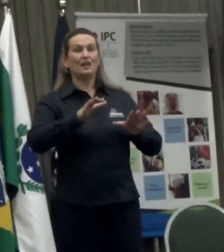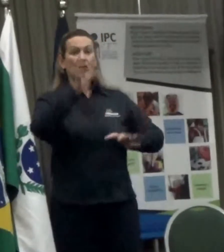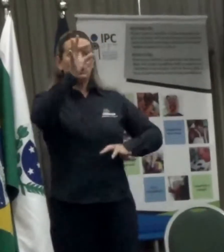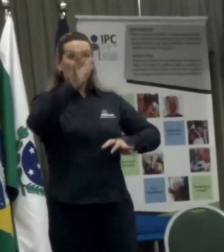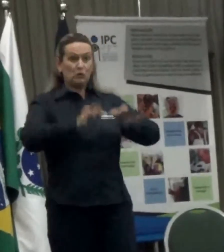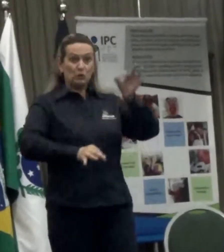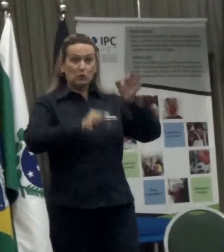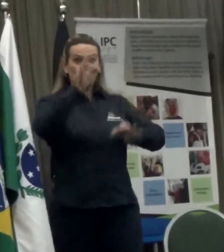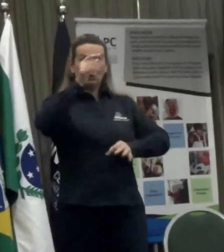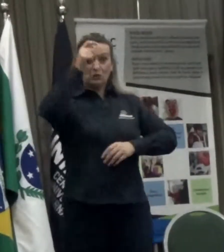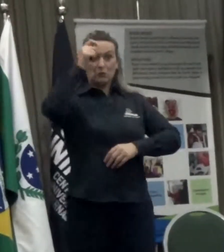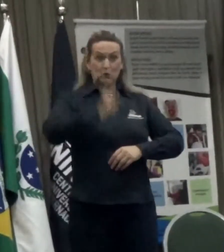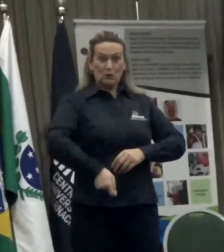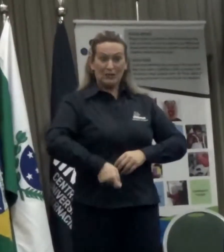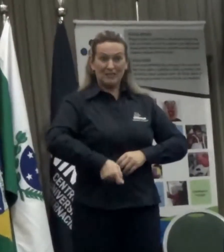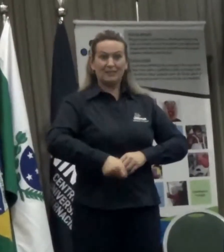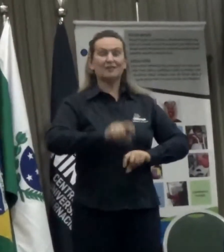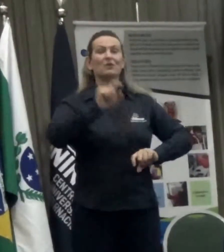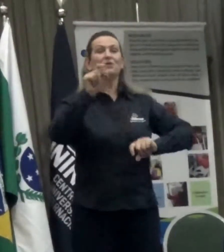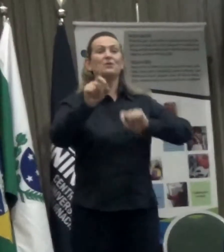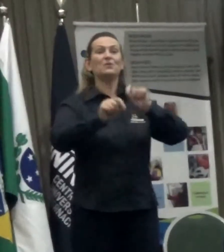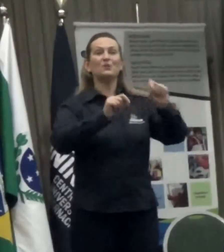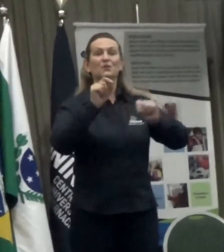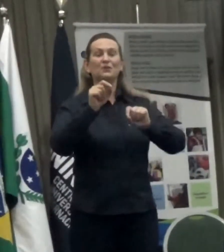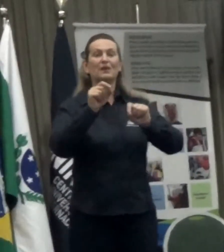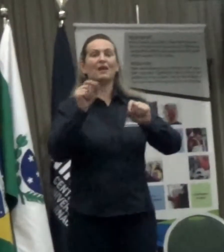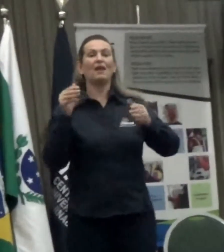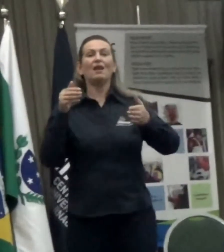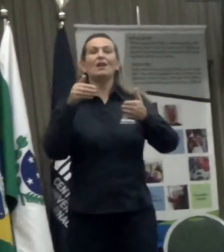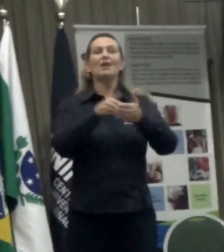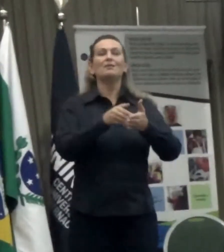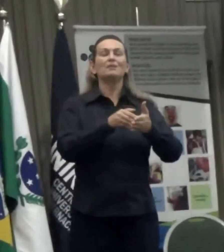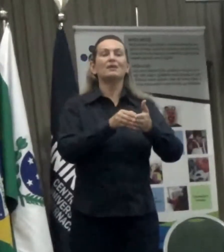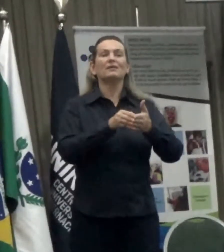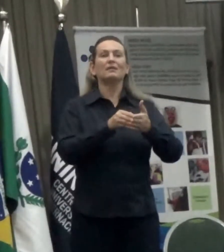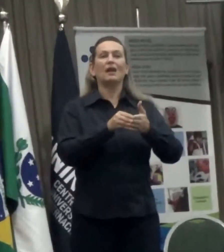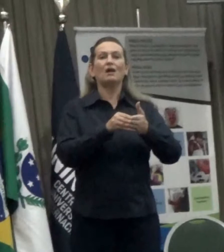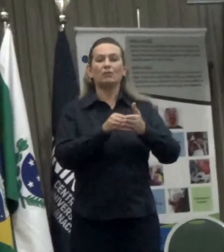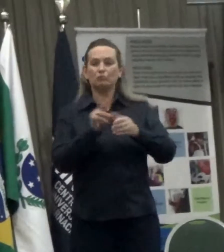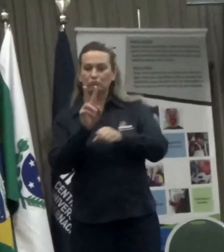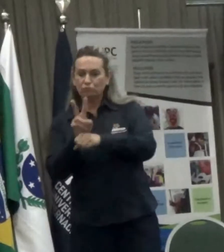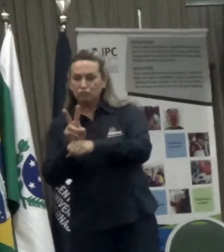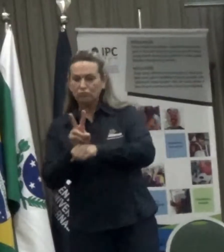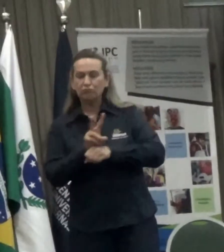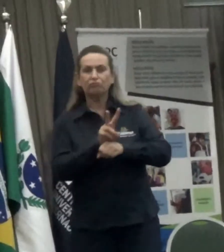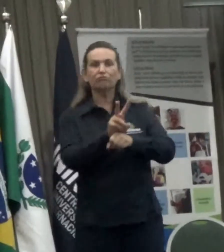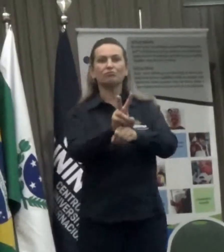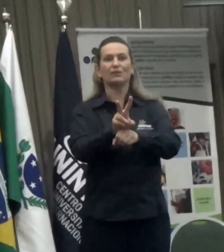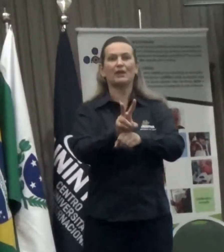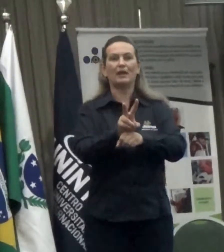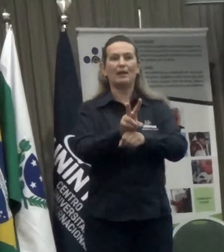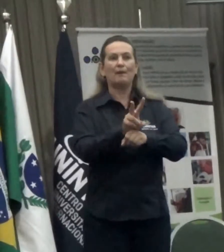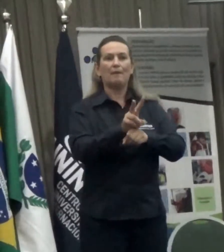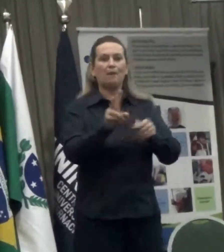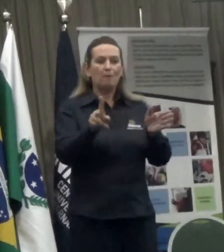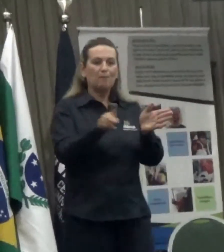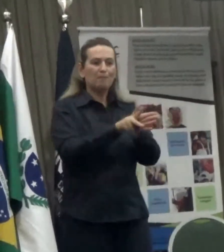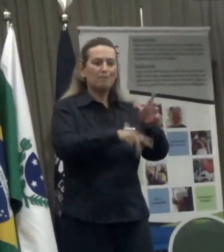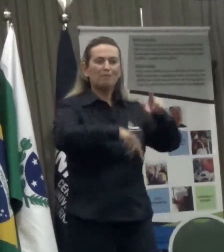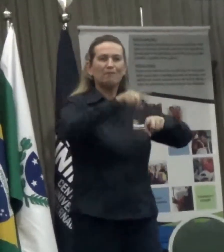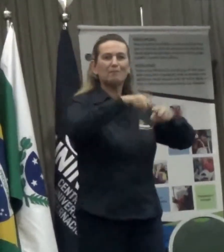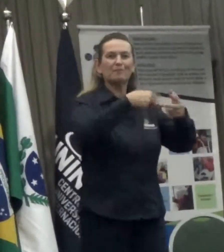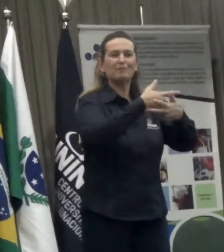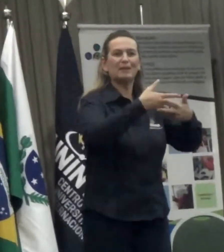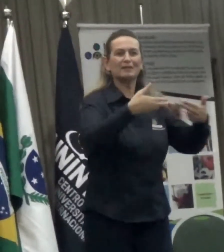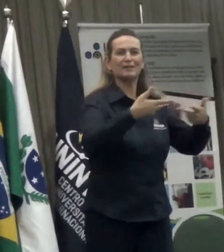interditar os aspectos patrimoniais. Não mais afetividade, não mais